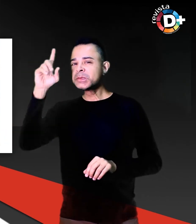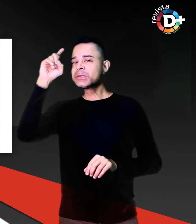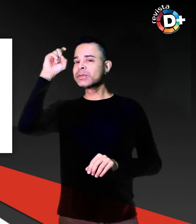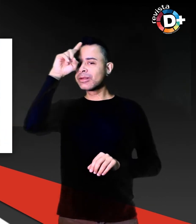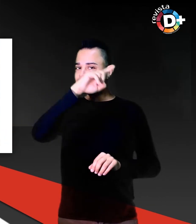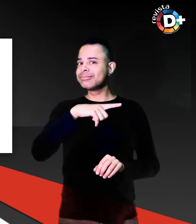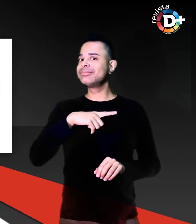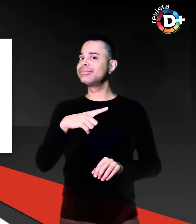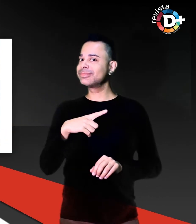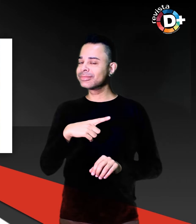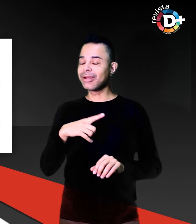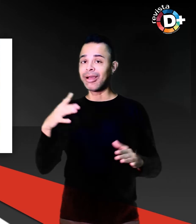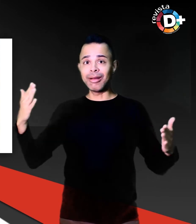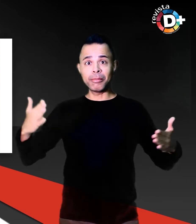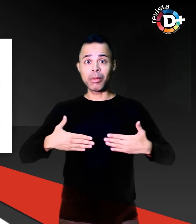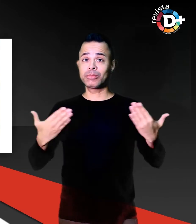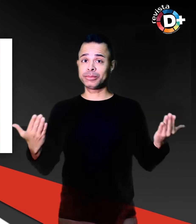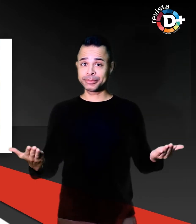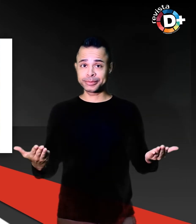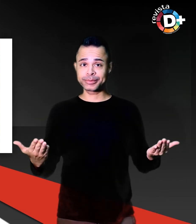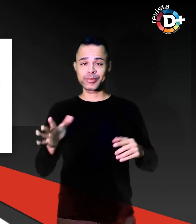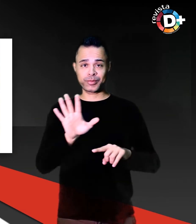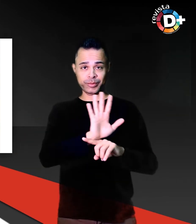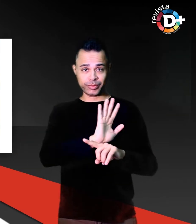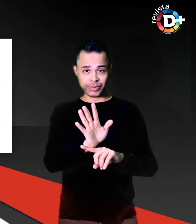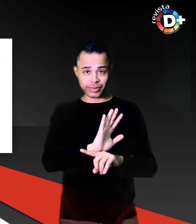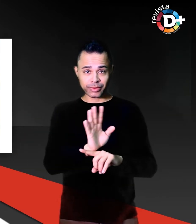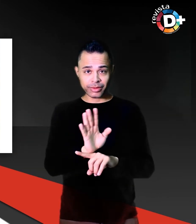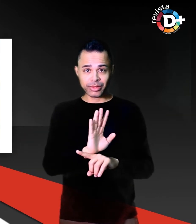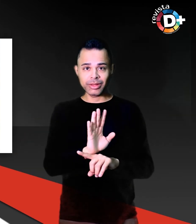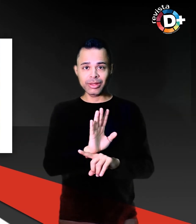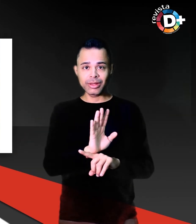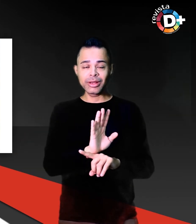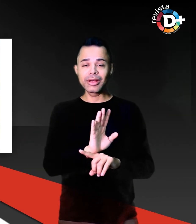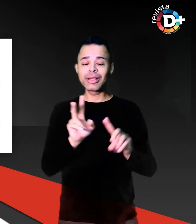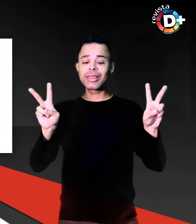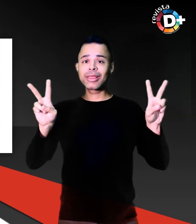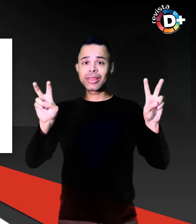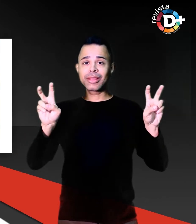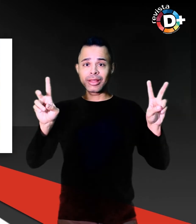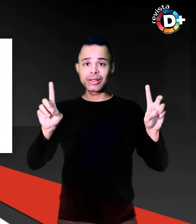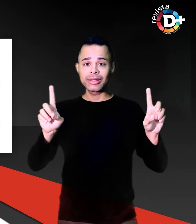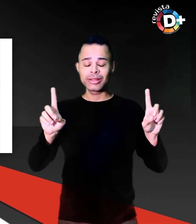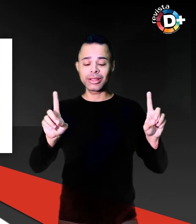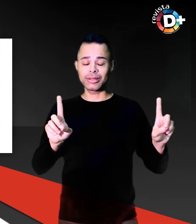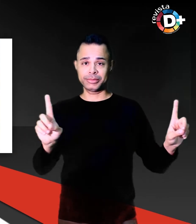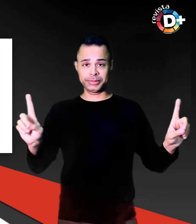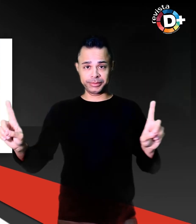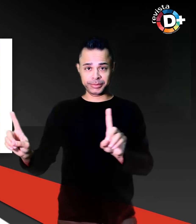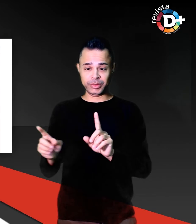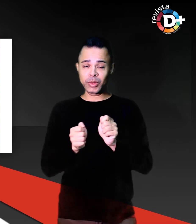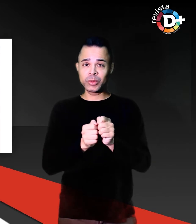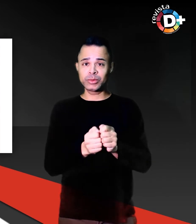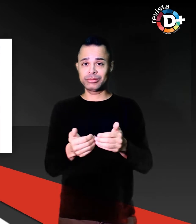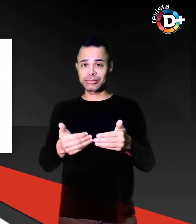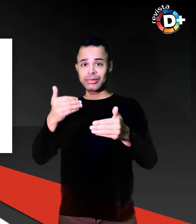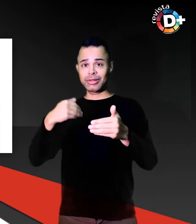O filme, Como Eu Era Antes de Você, dirigido por Tia Sherrock, adaptado do